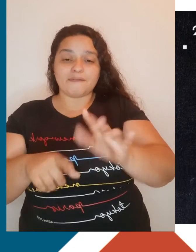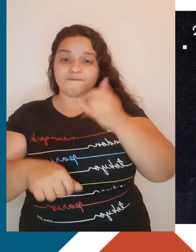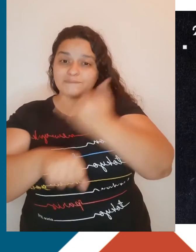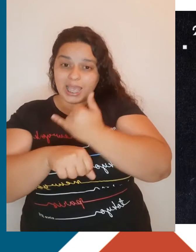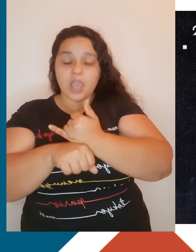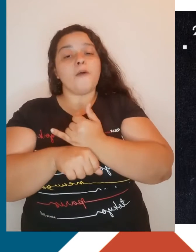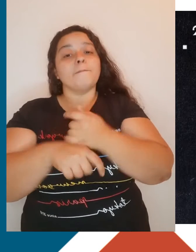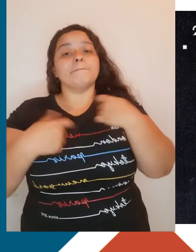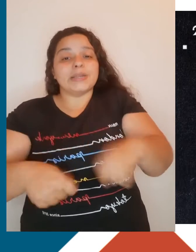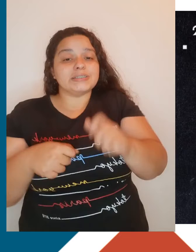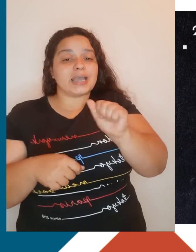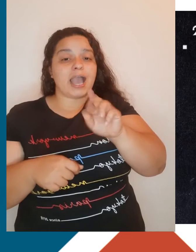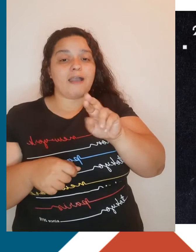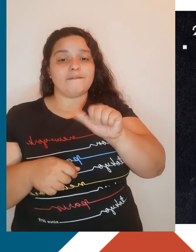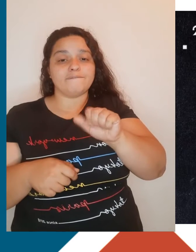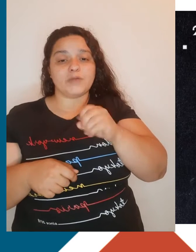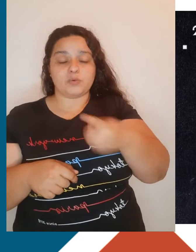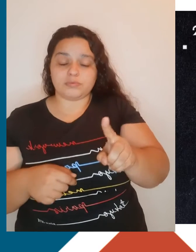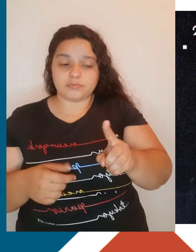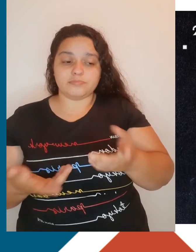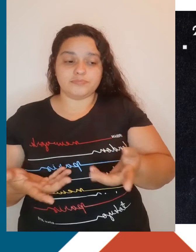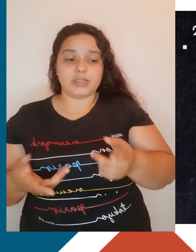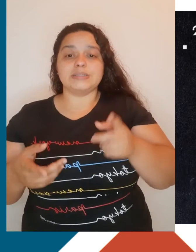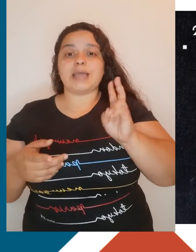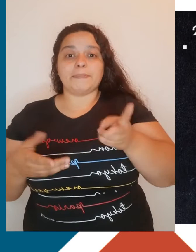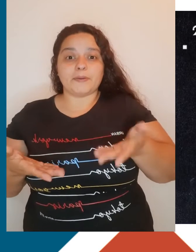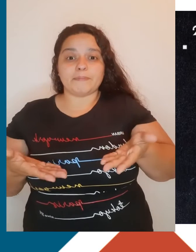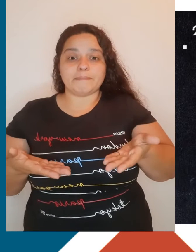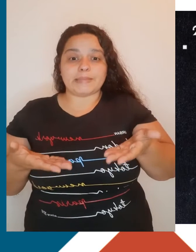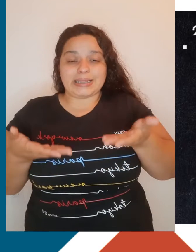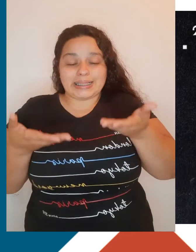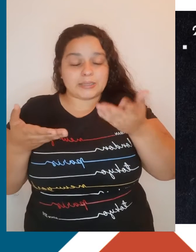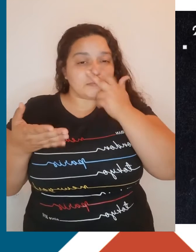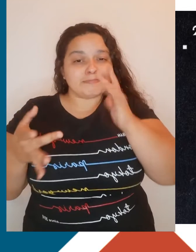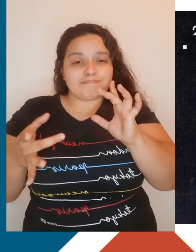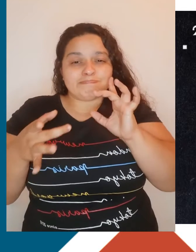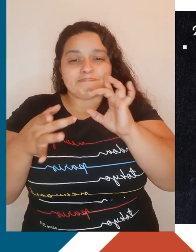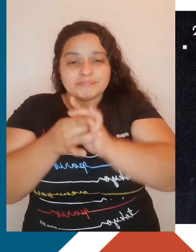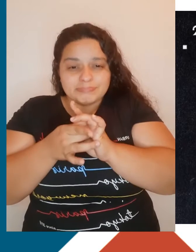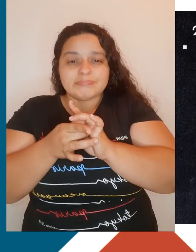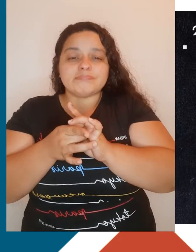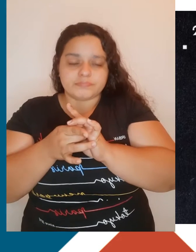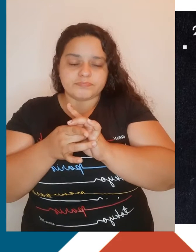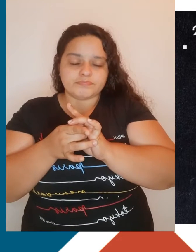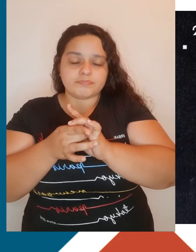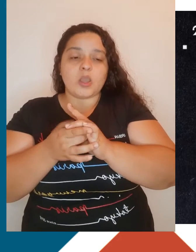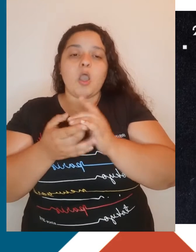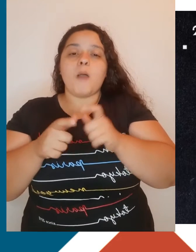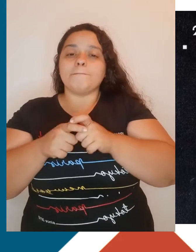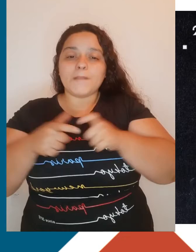atividade de mineração. Tudo, então, se interligava em um efeito cascata que aumentou a demanda e